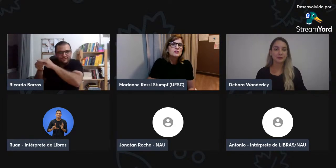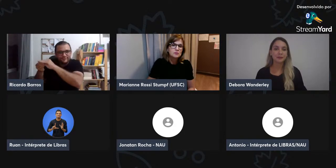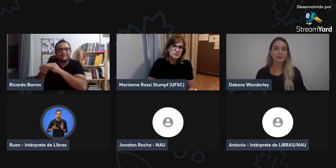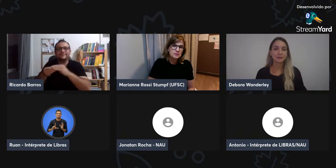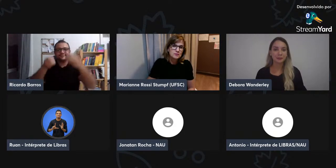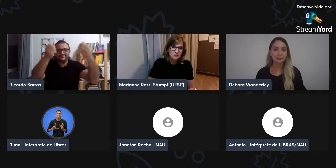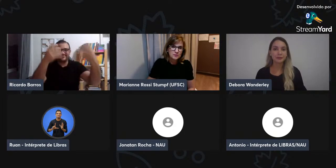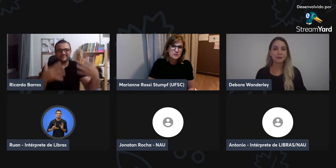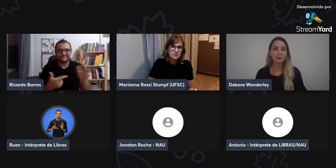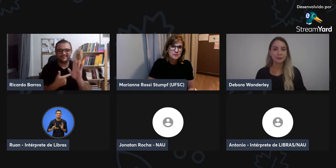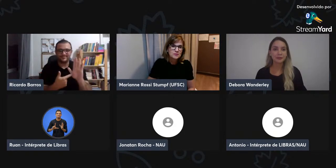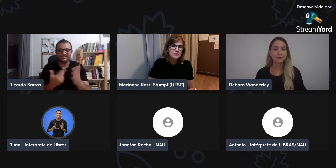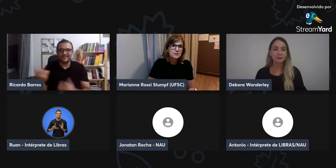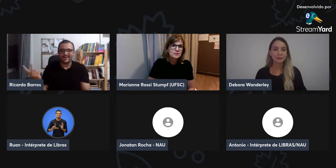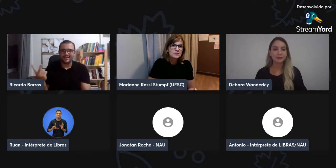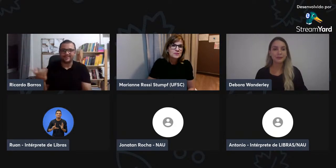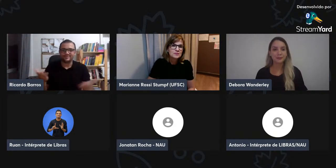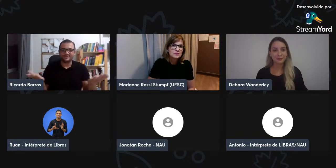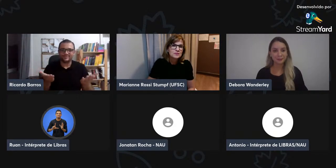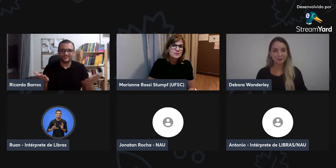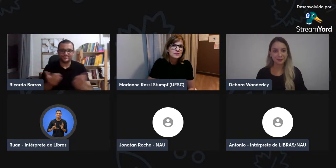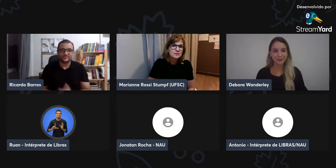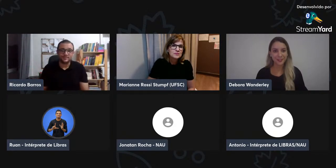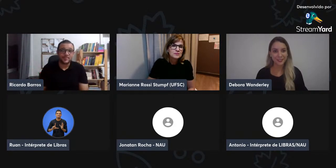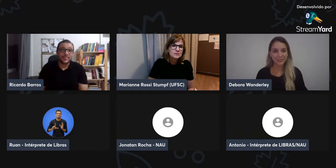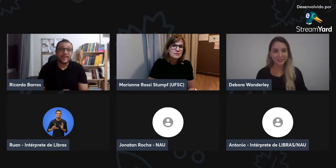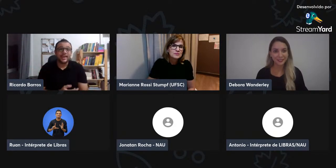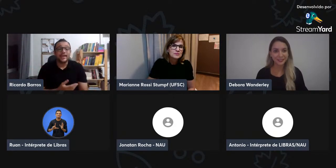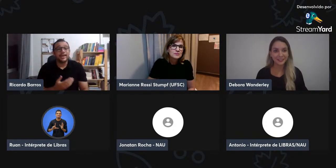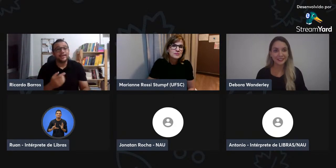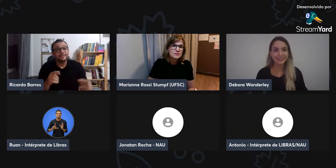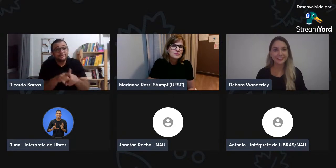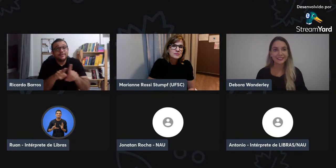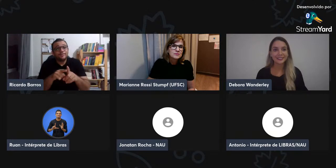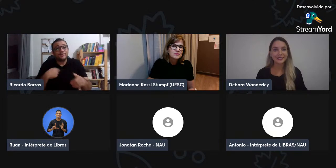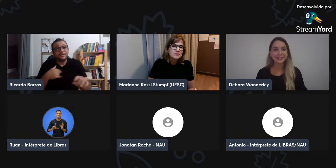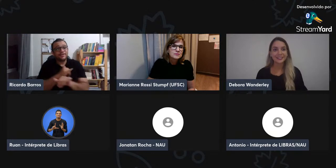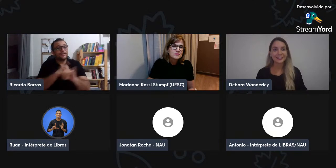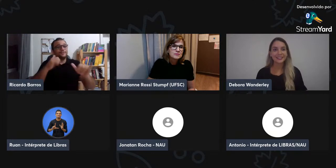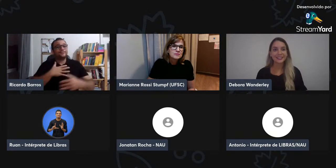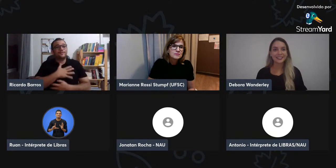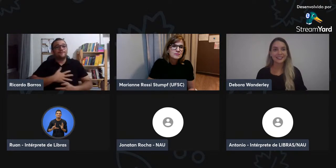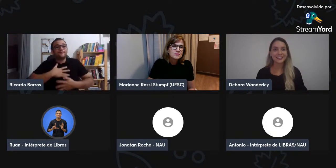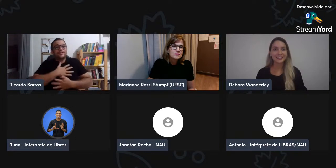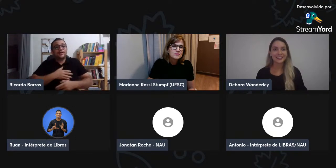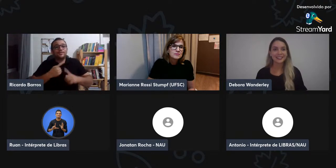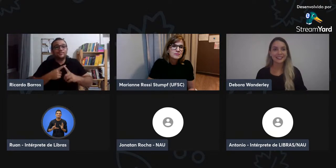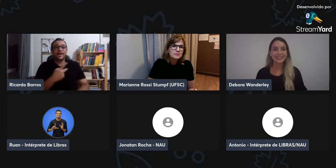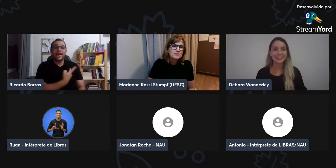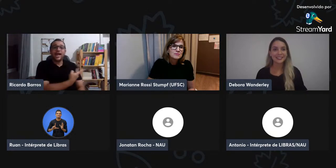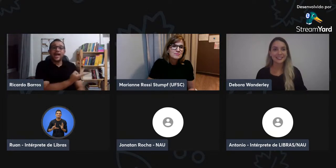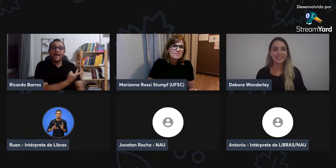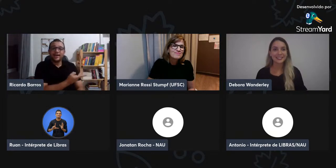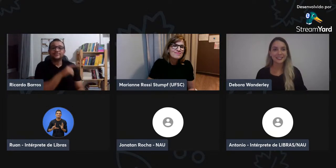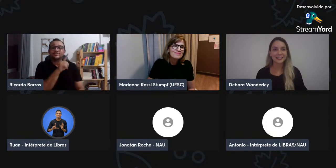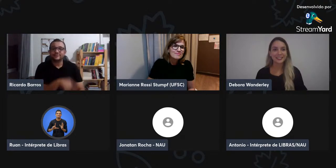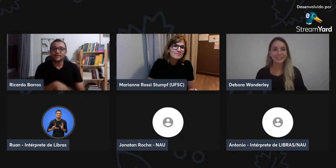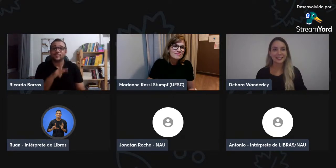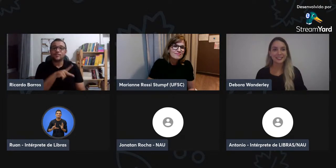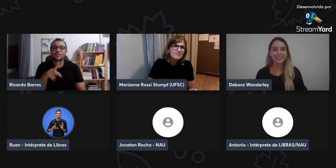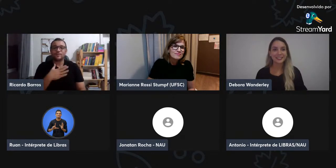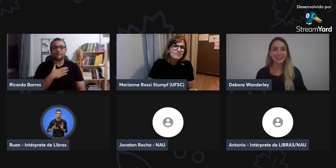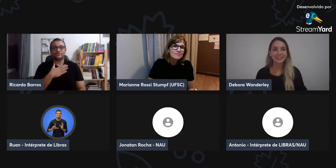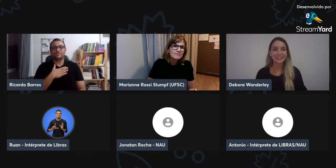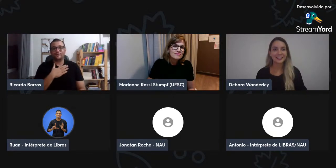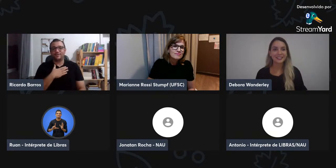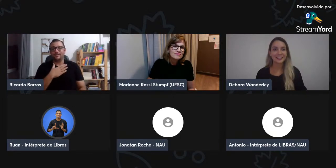Eu apenas resumi o currículo. E agora, elas terão a oportunidade, daqui a pouco, de se apresentarem. Ficamos